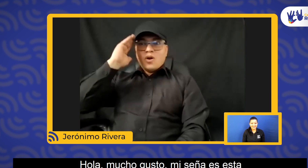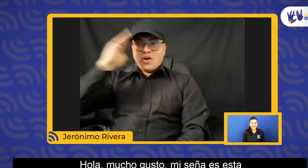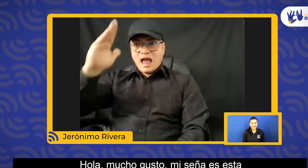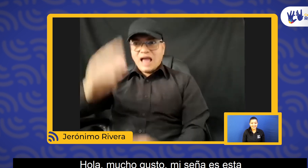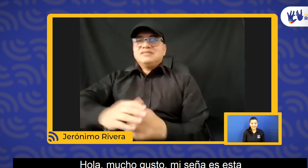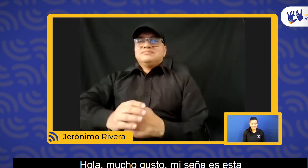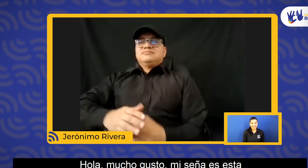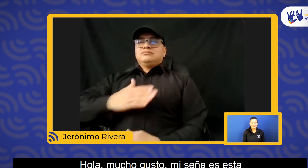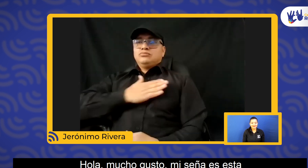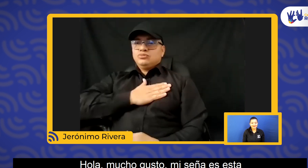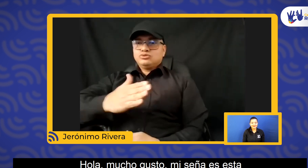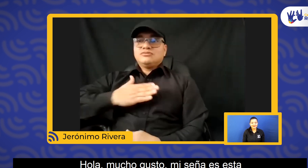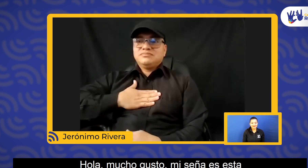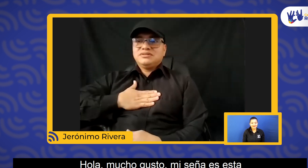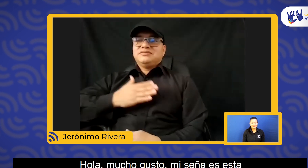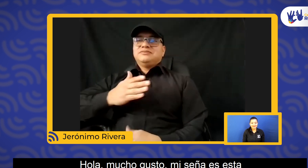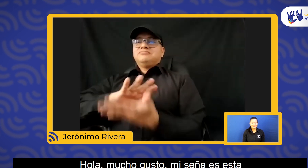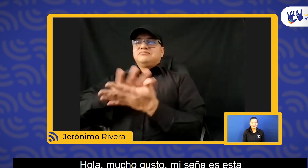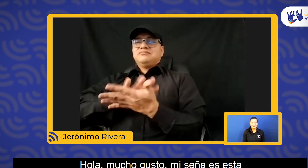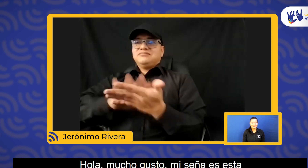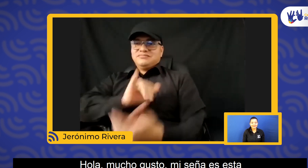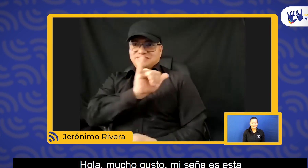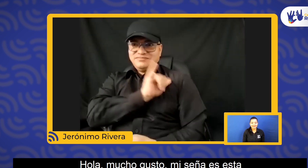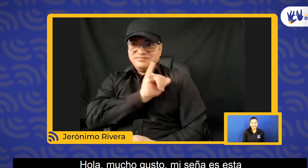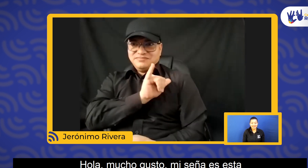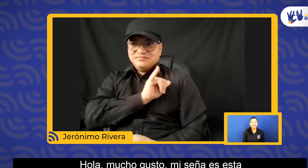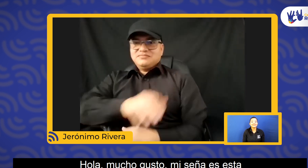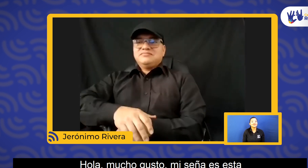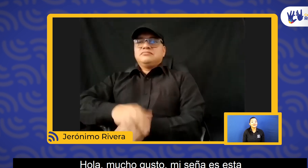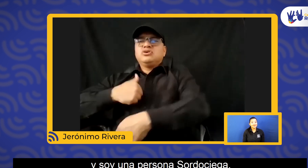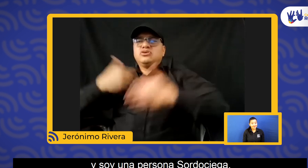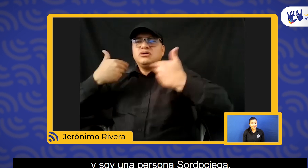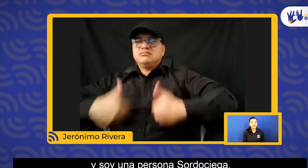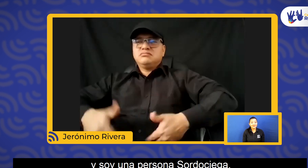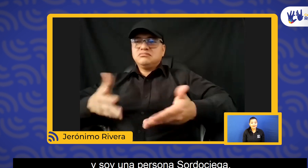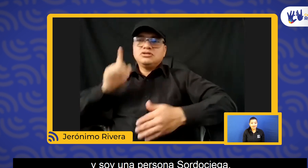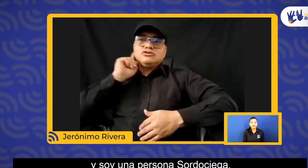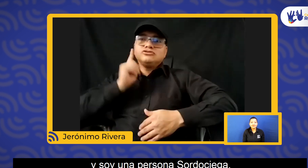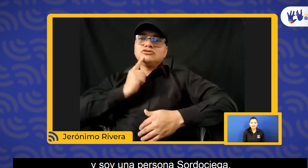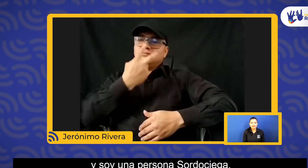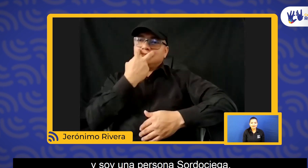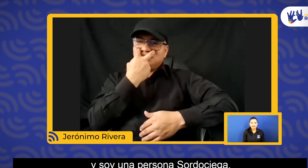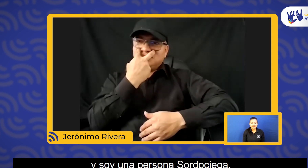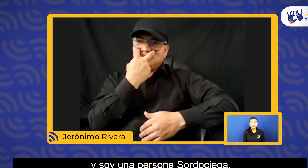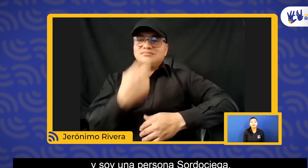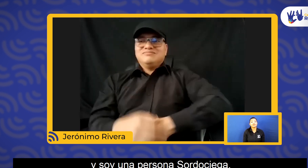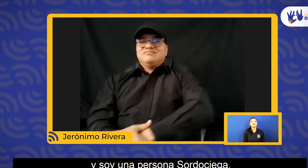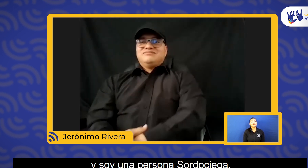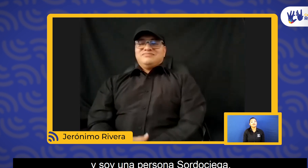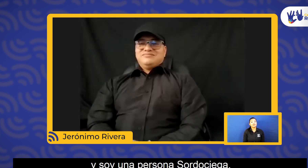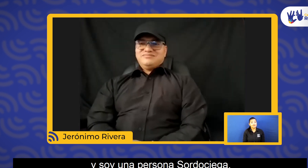Hola, mucho gusto. Mi seña es esta y soy una persona sordociega.